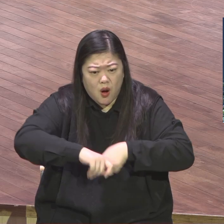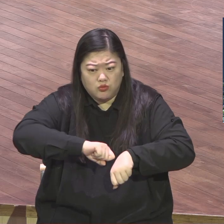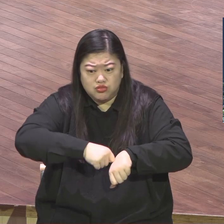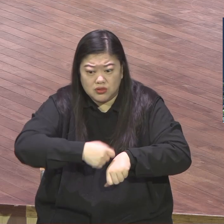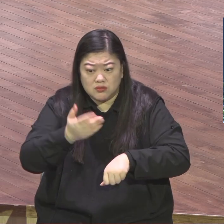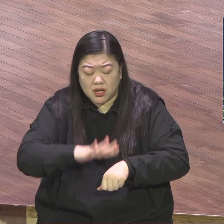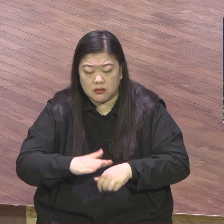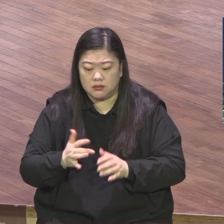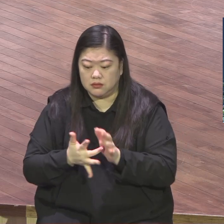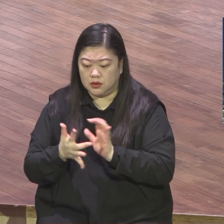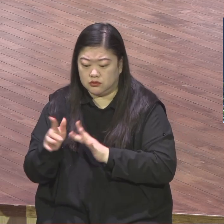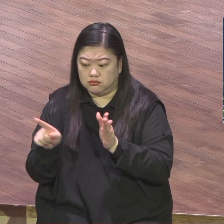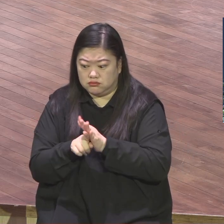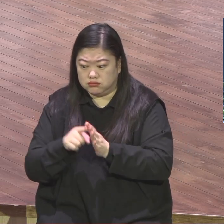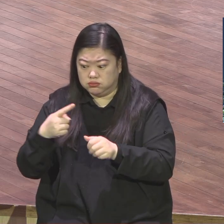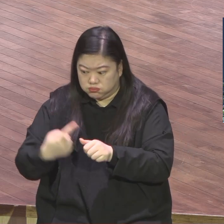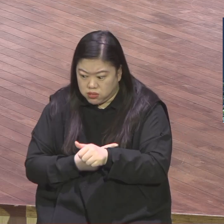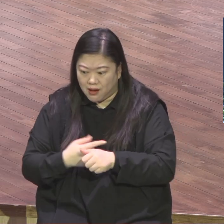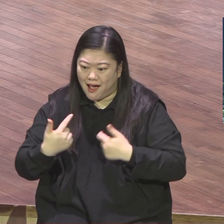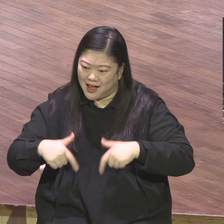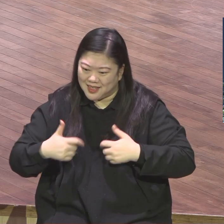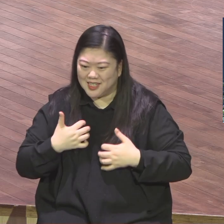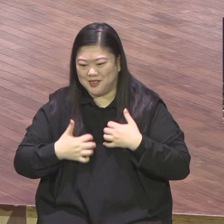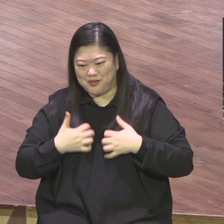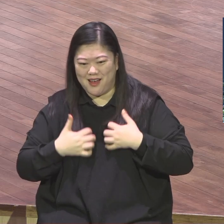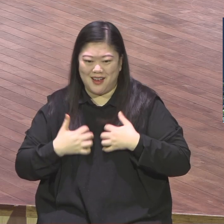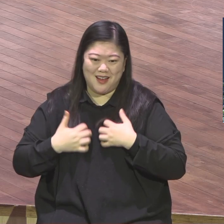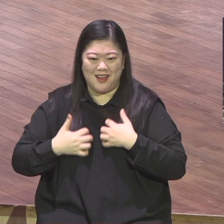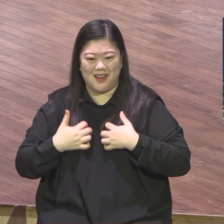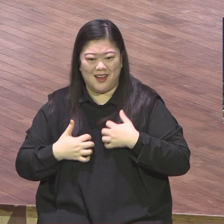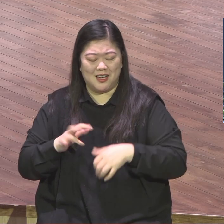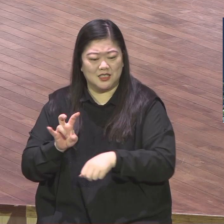늘 체험하고 있었어요. 영혼의 응답을.